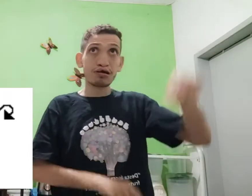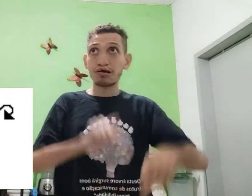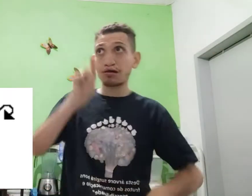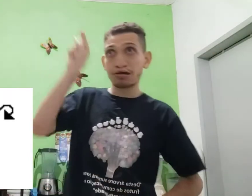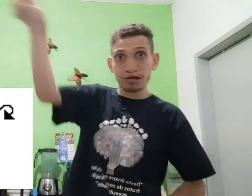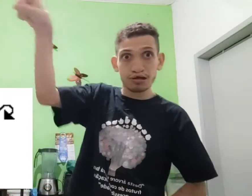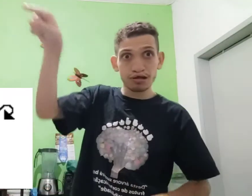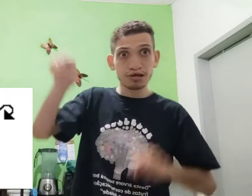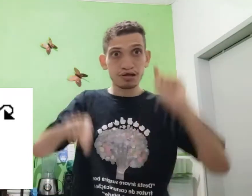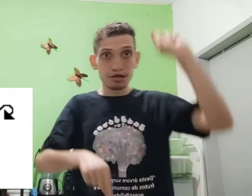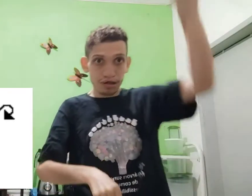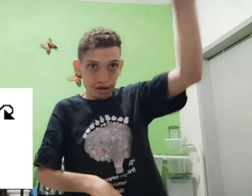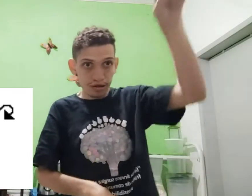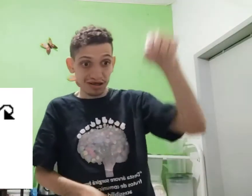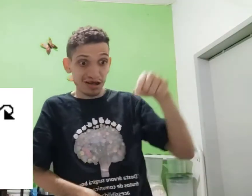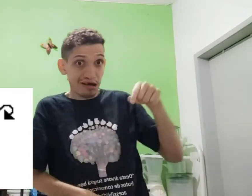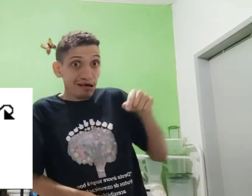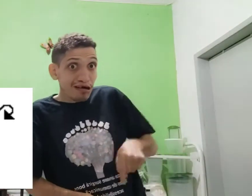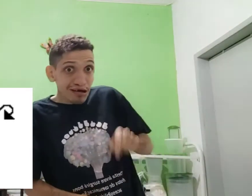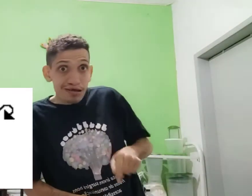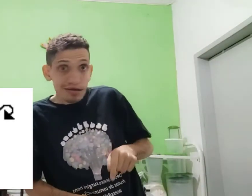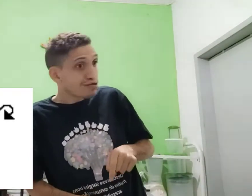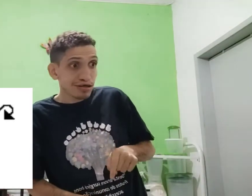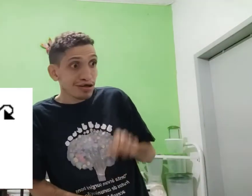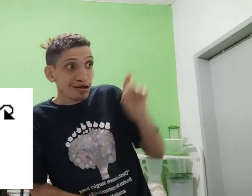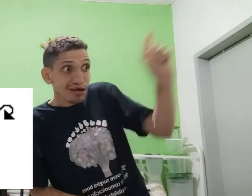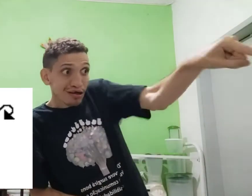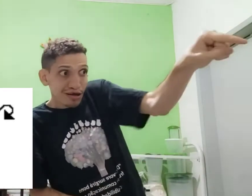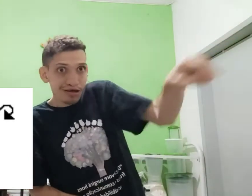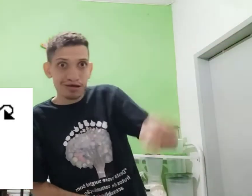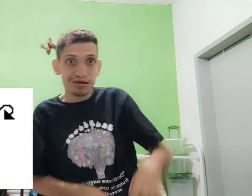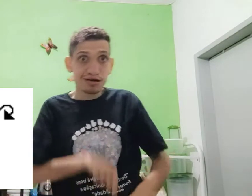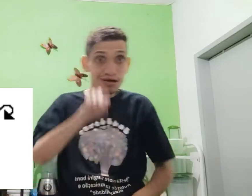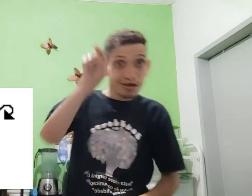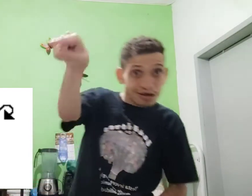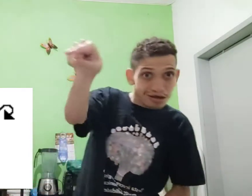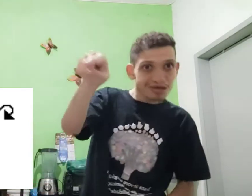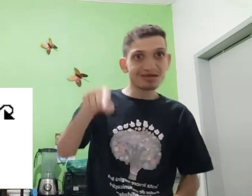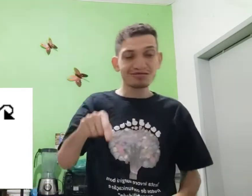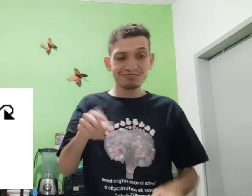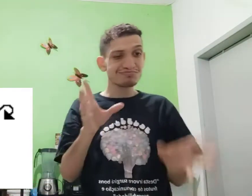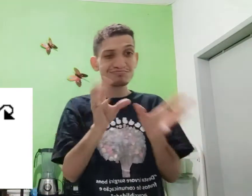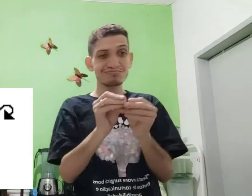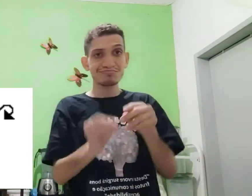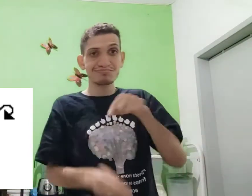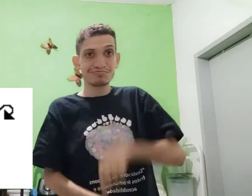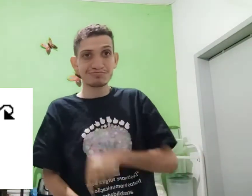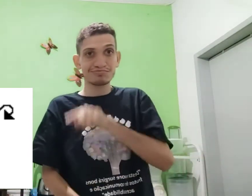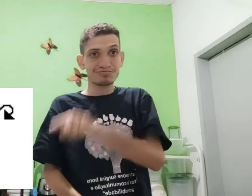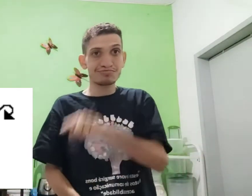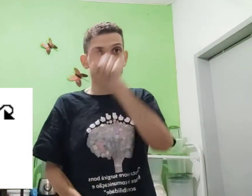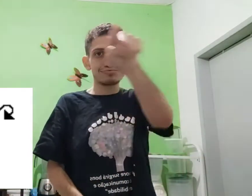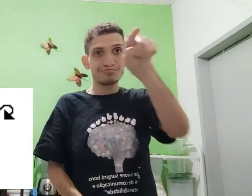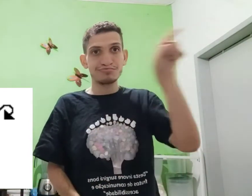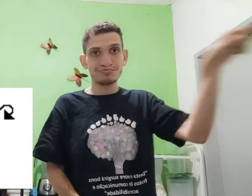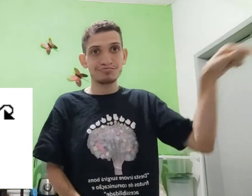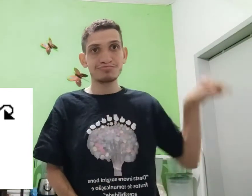ali, ali, ali, ali, não, lá, ali. Então, o resumo,